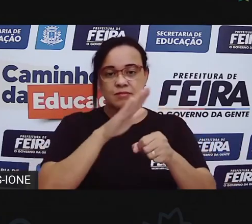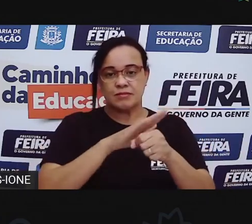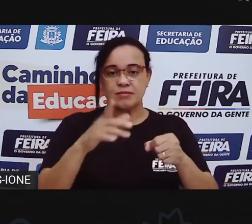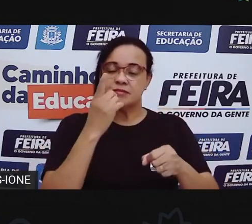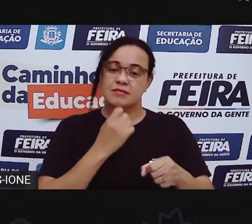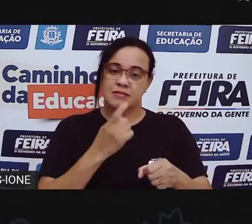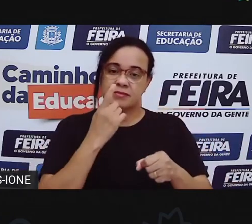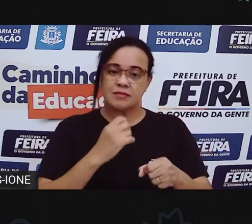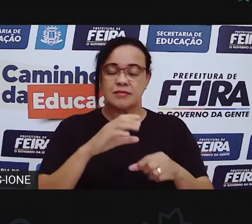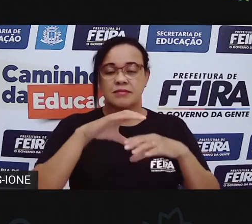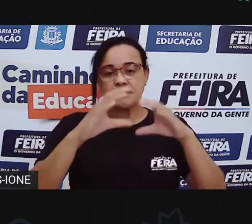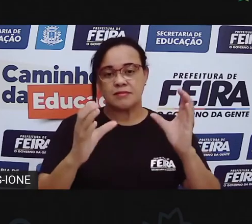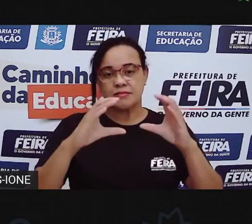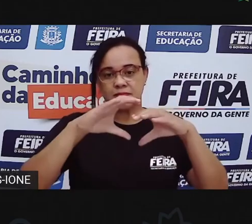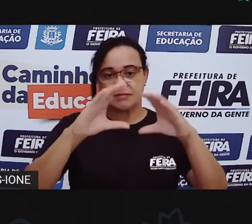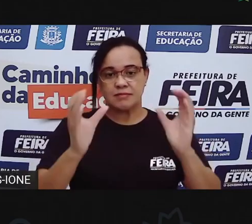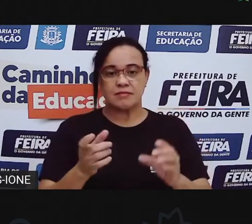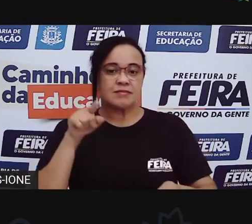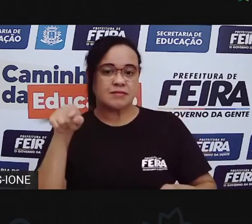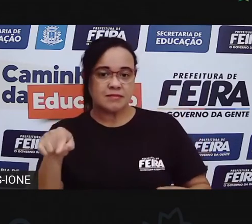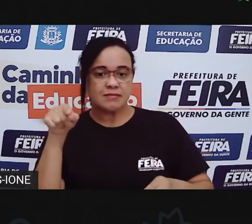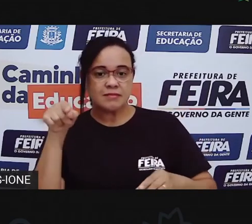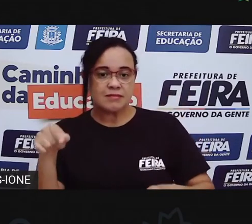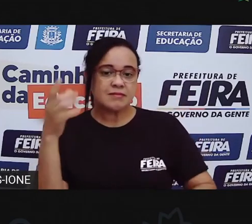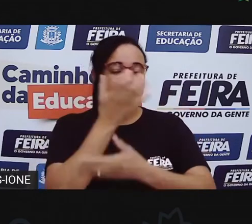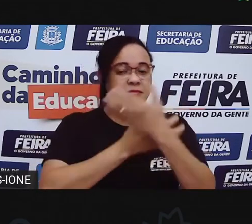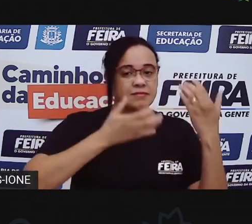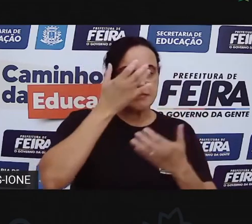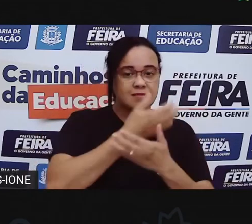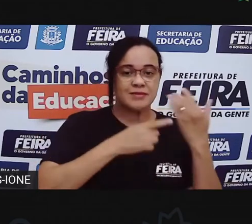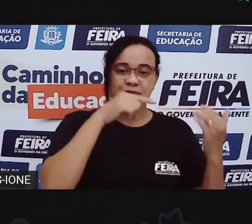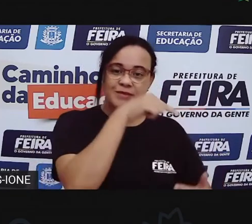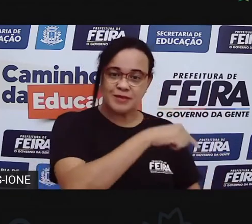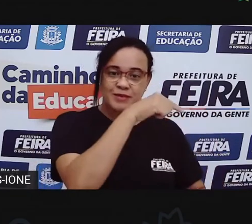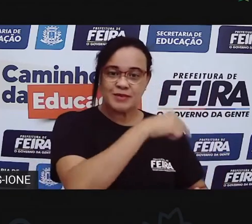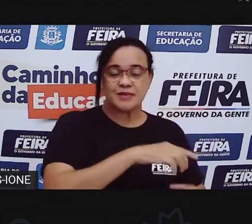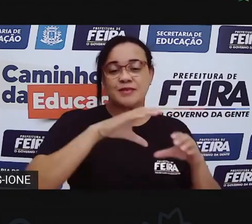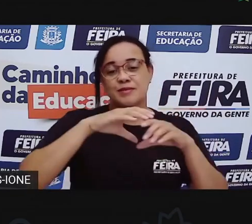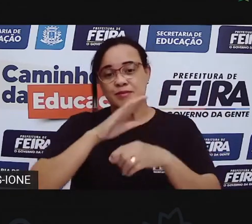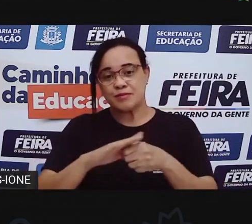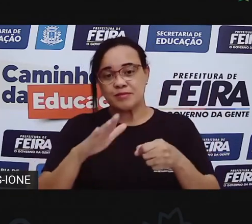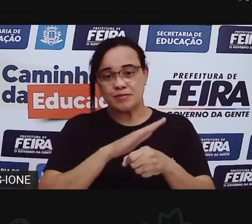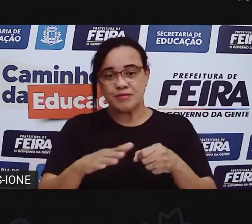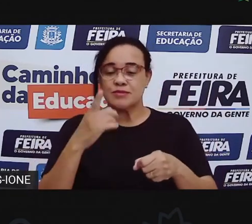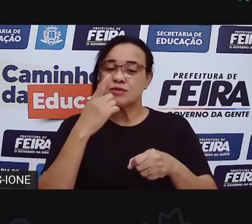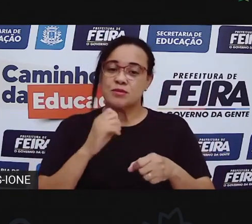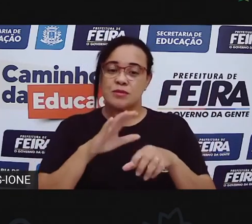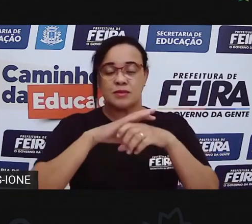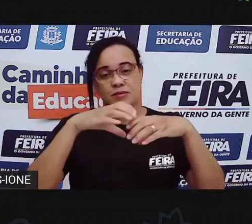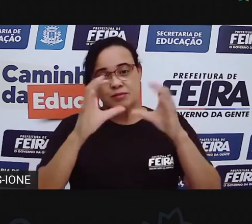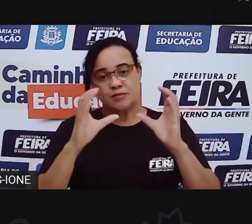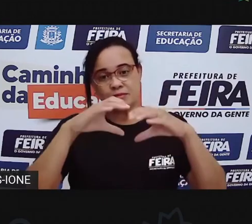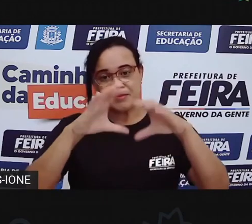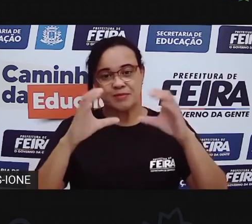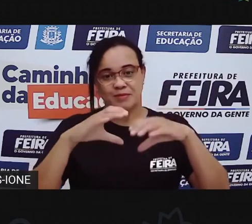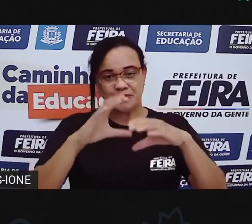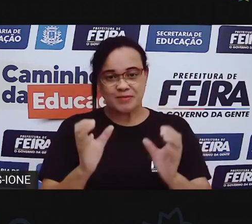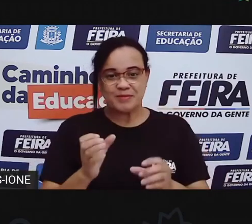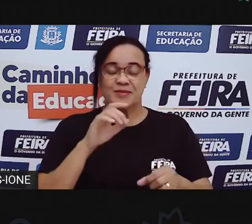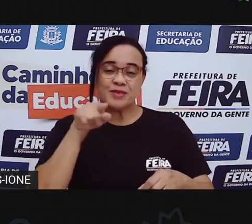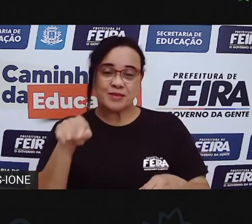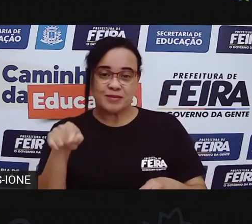tomate, o caqui. Eu canto lá. Eu canto aqui. Caqui, tomate, o tomate, o caqui.